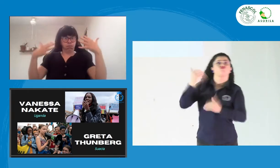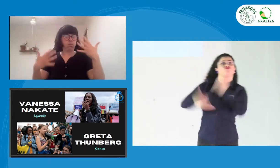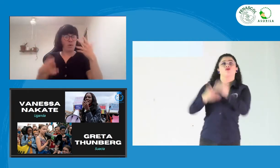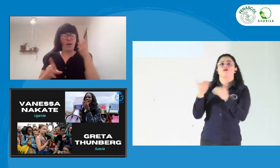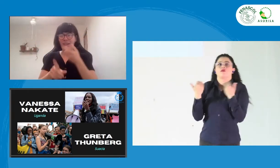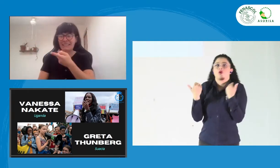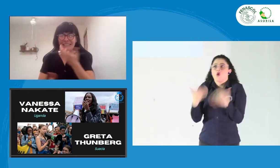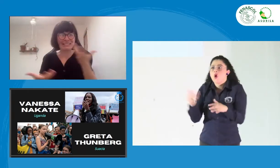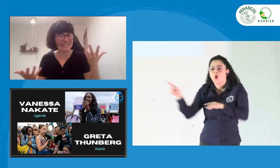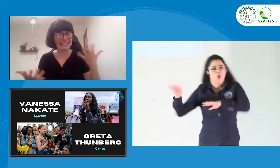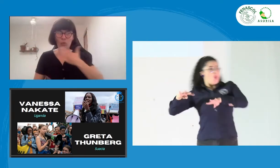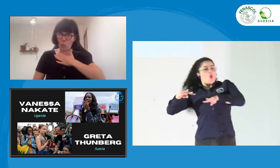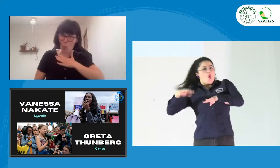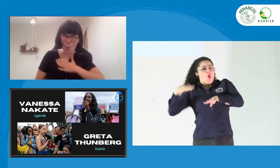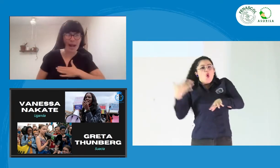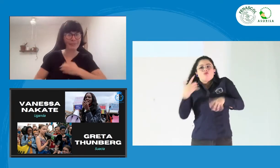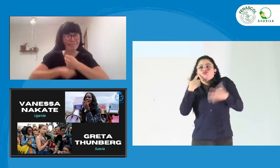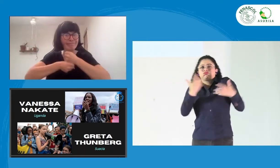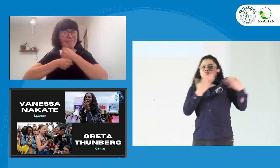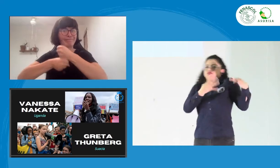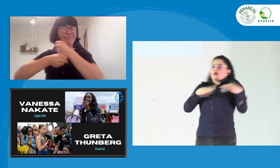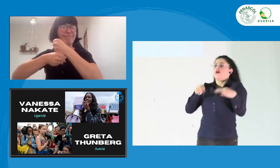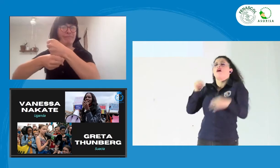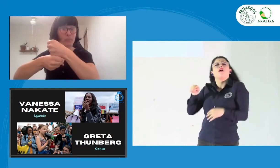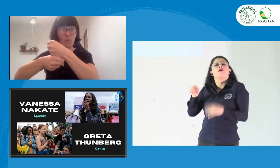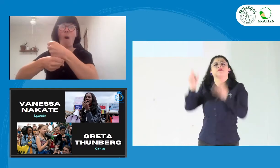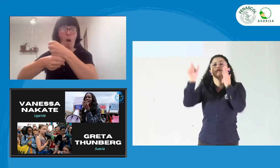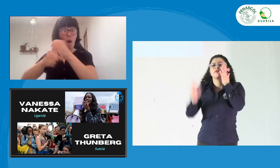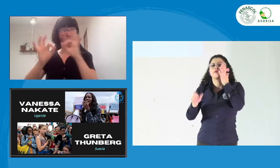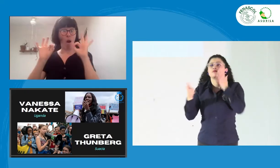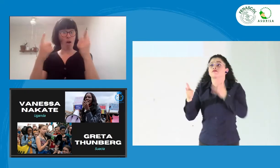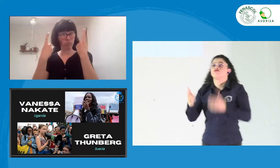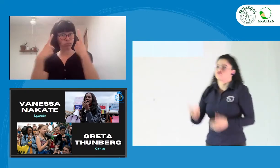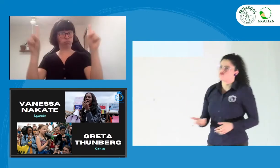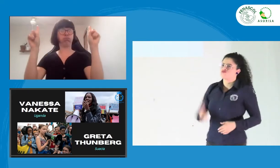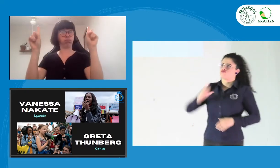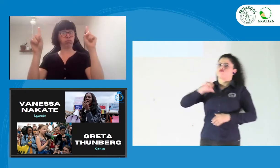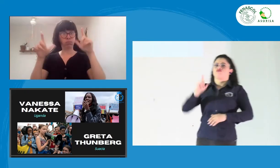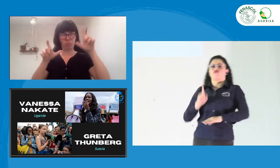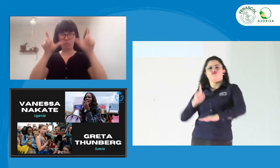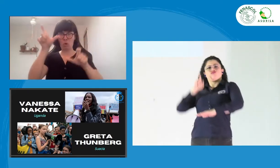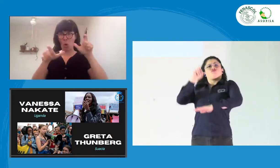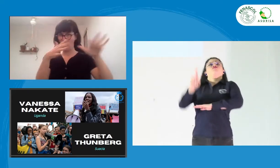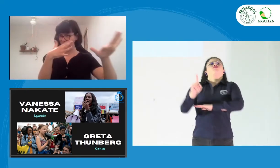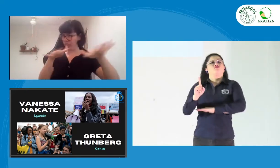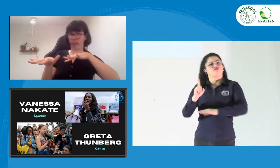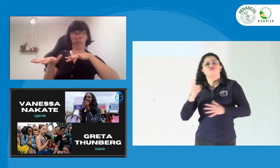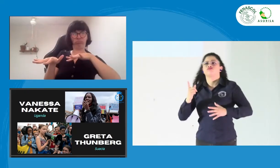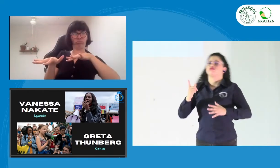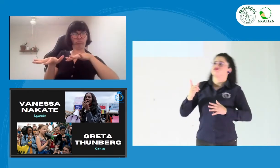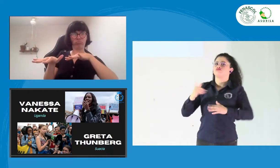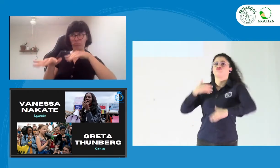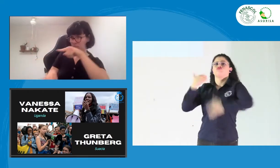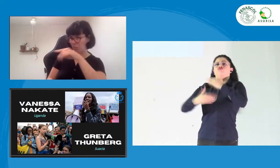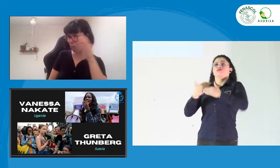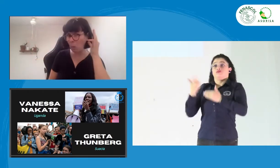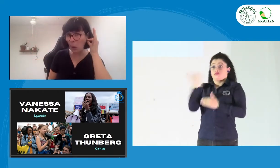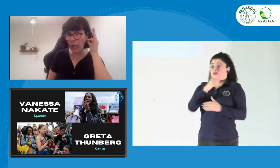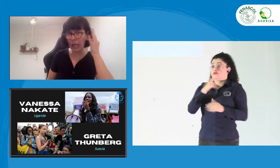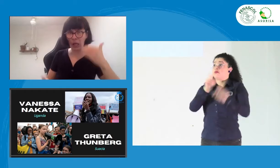En lo que está sucediendo con los desastres naturales, las inundaciones. Y es una persona que ha sido muy exitosa en